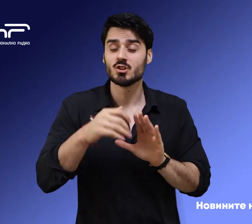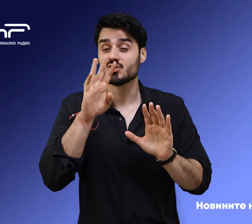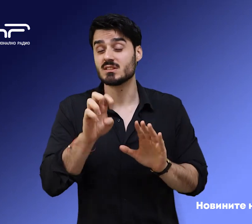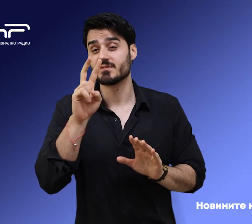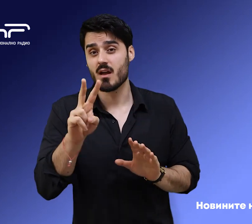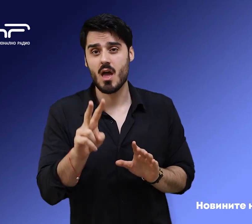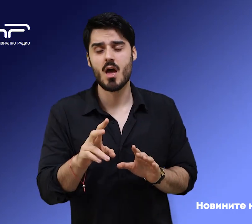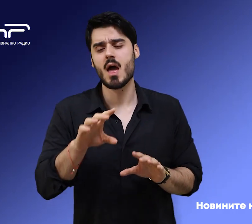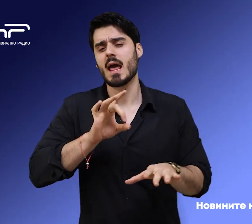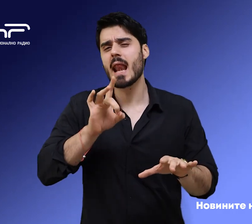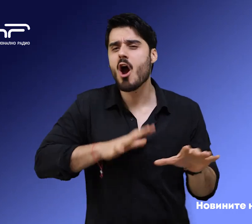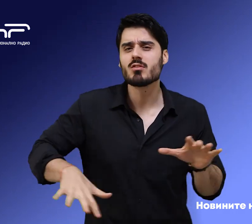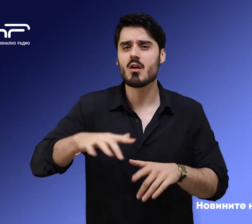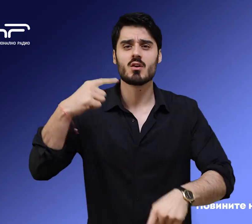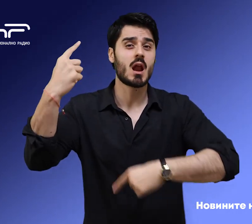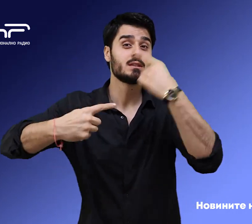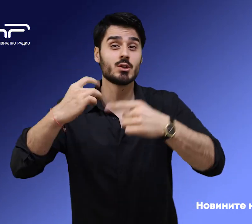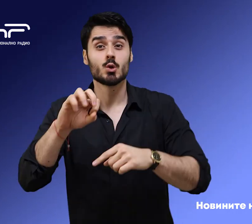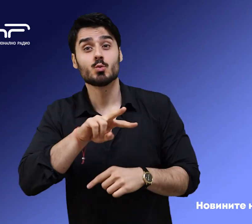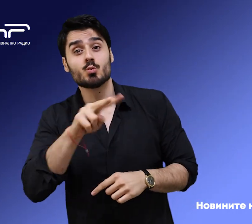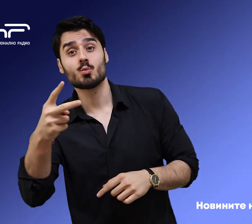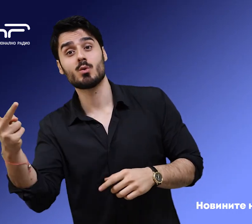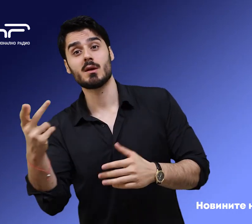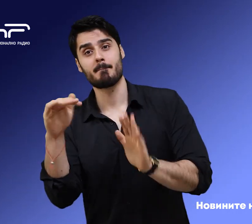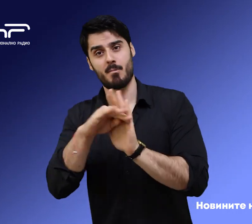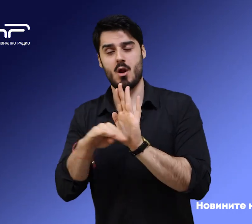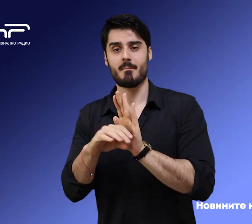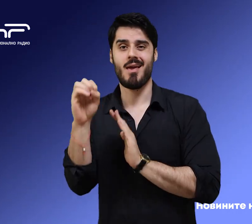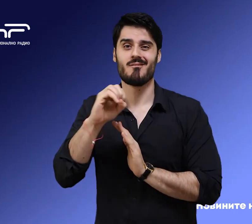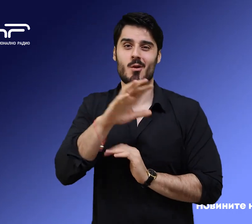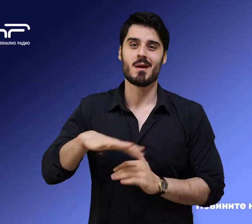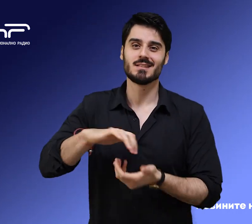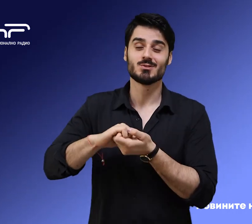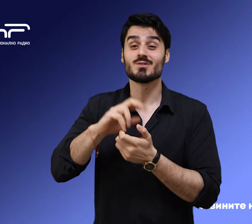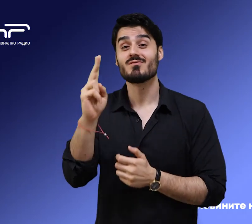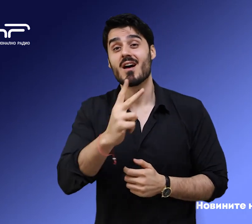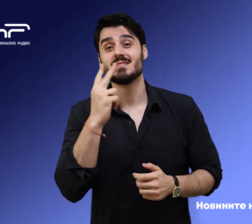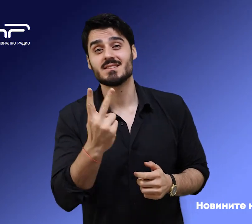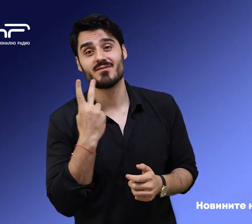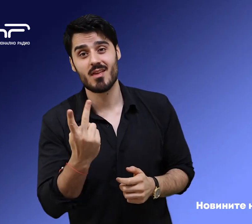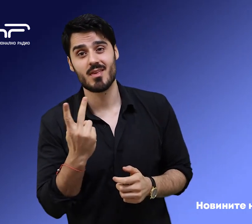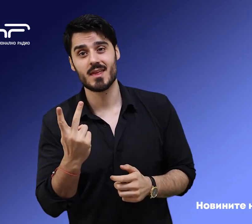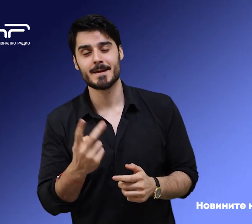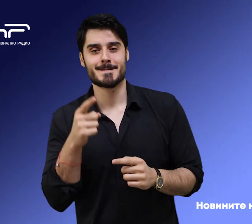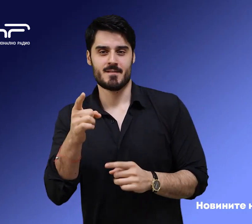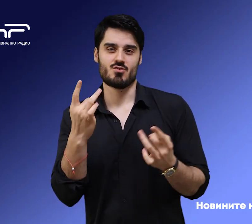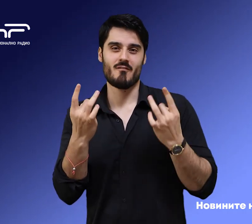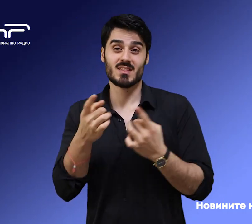развитие, 25 и други програми на Европейския съюз, 22. За новините Ангелина Пискова.